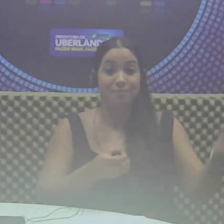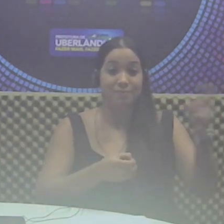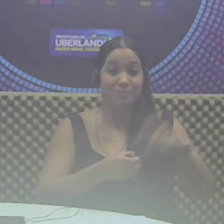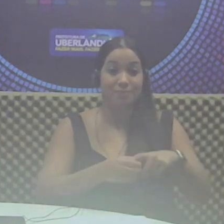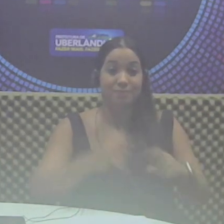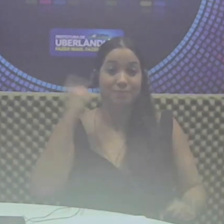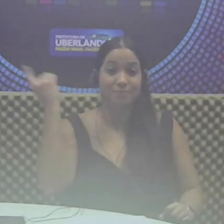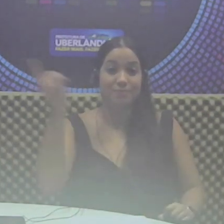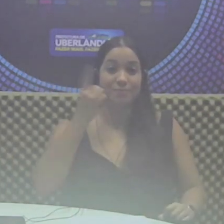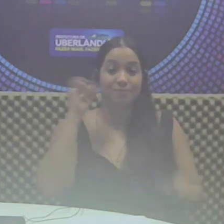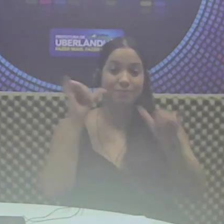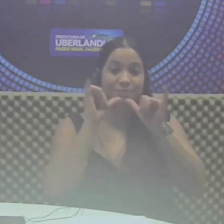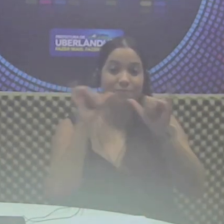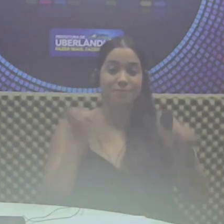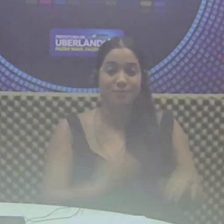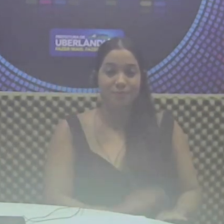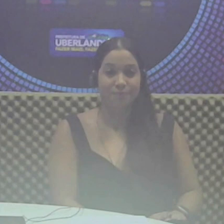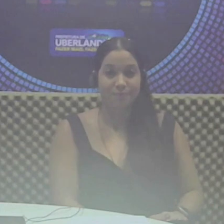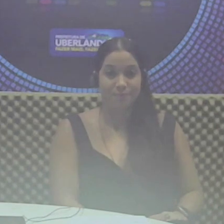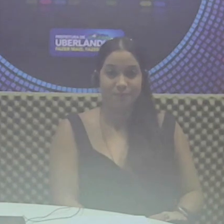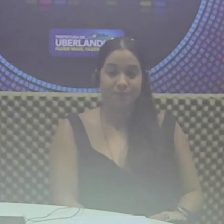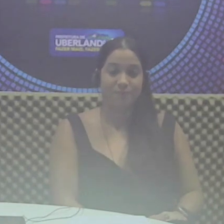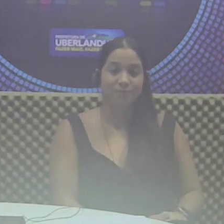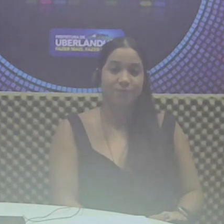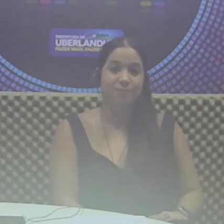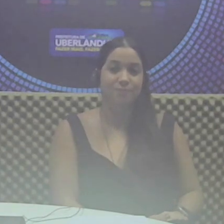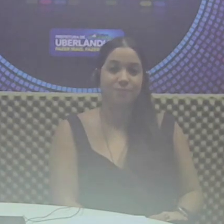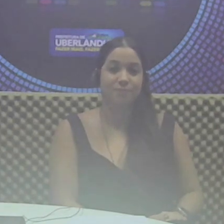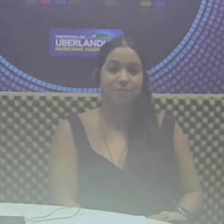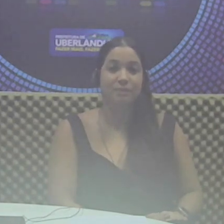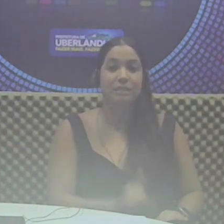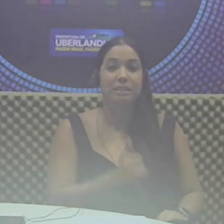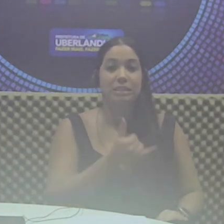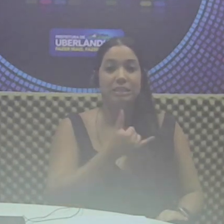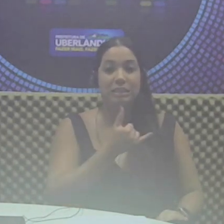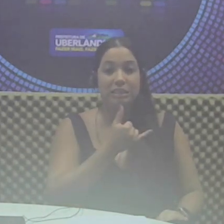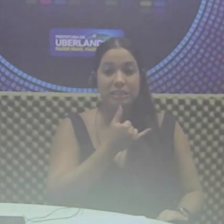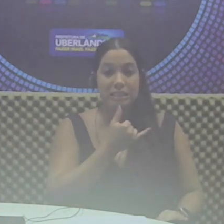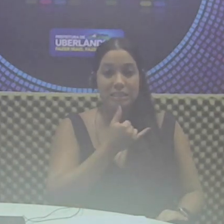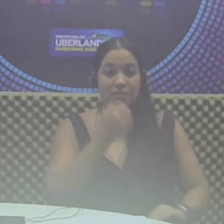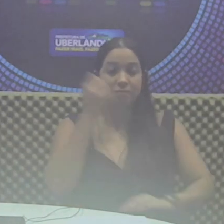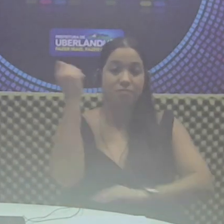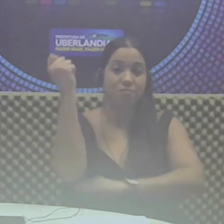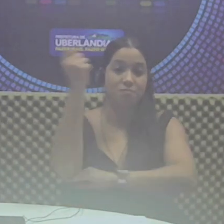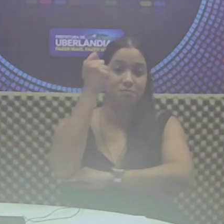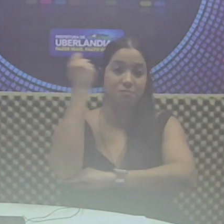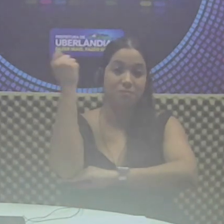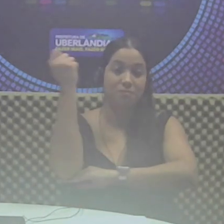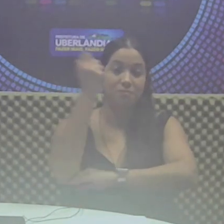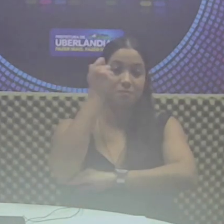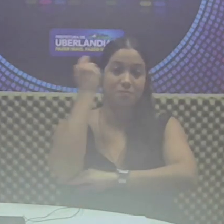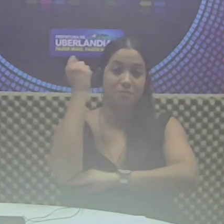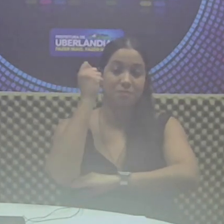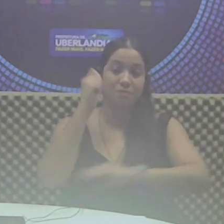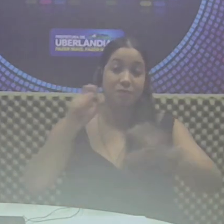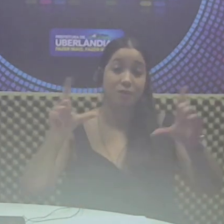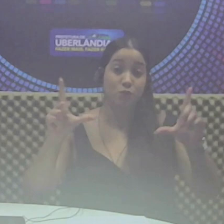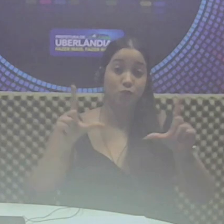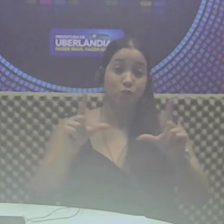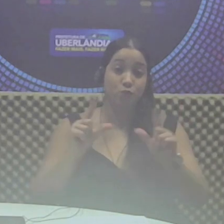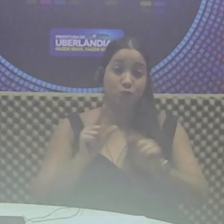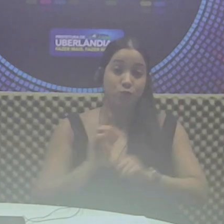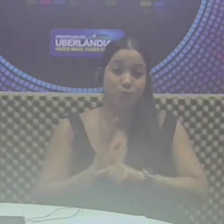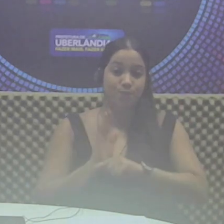volta tem o Giro de Notícias. A triste situação que o Rio Grande do Sul enfrenta pode ser amenizada com a sua ajuda.